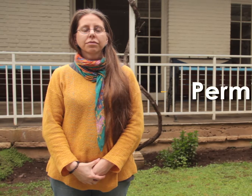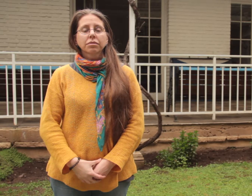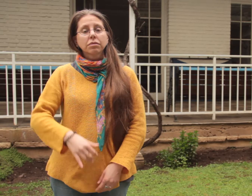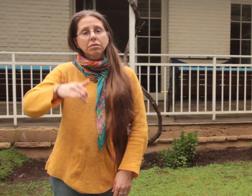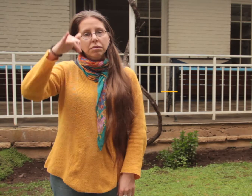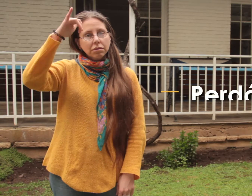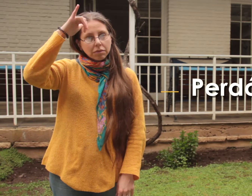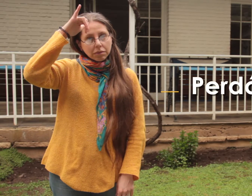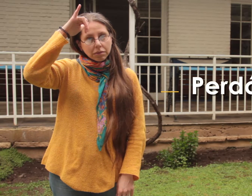Perdón